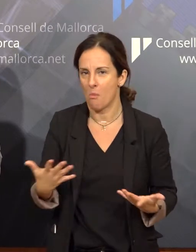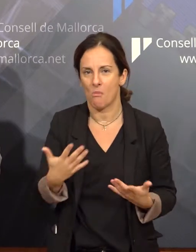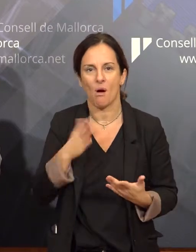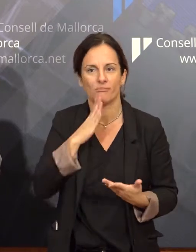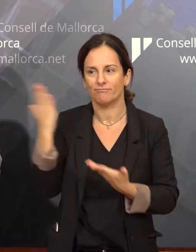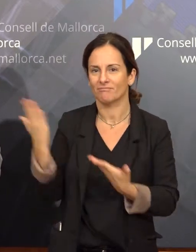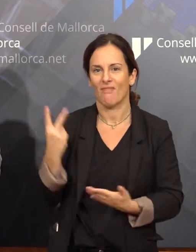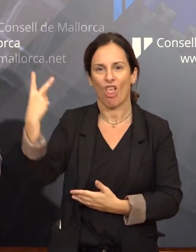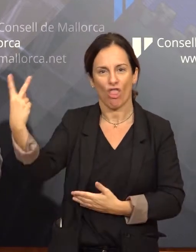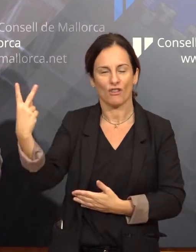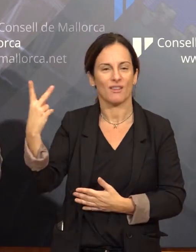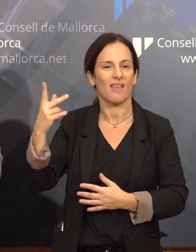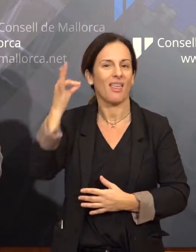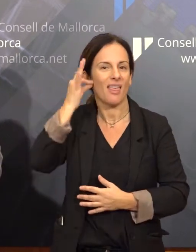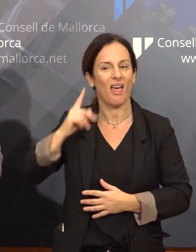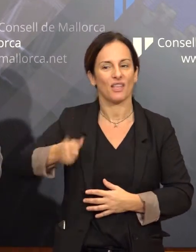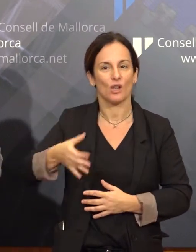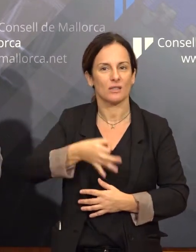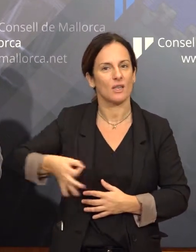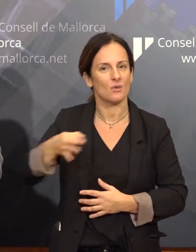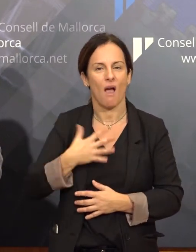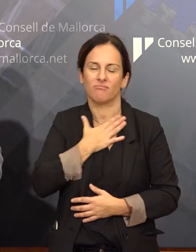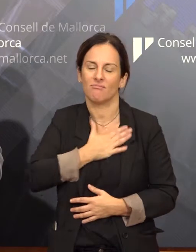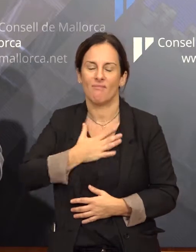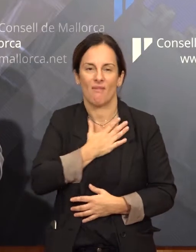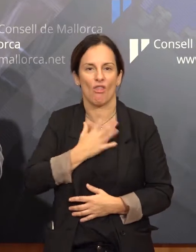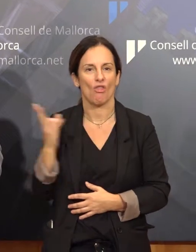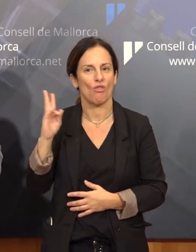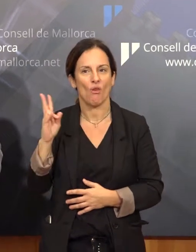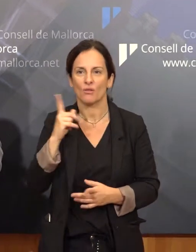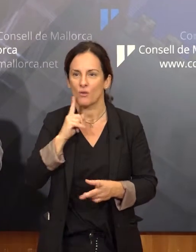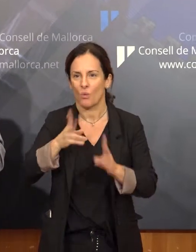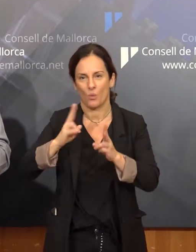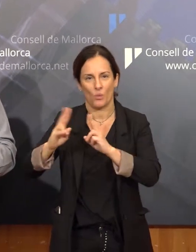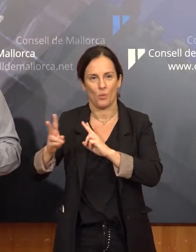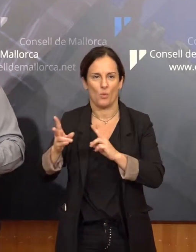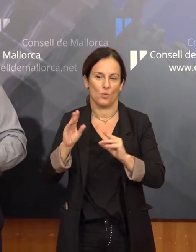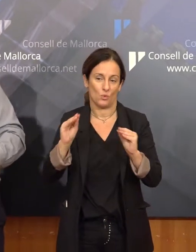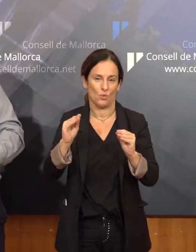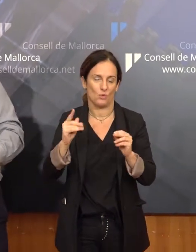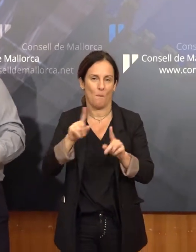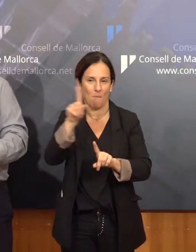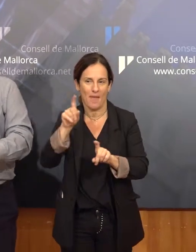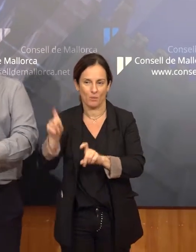directores insulers que estan encantadíssimes de respondre a qualsevol pregunta que tingueu. Moltes gràcies.